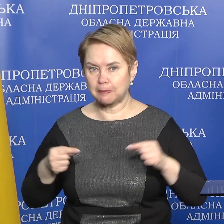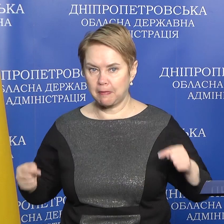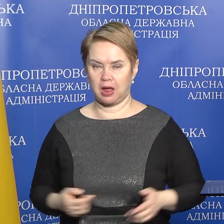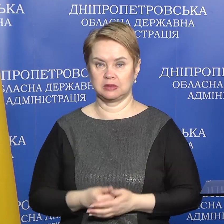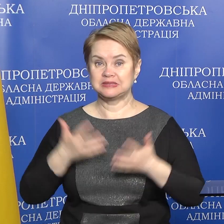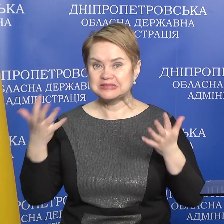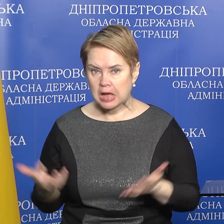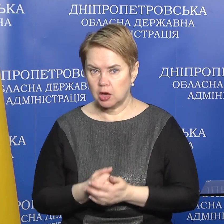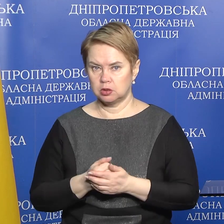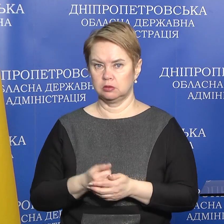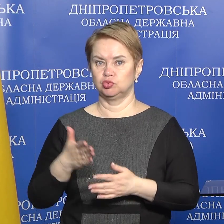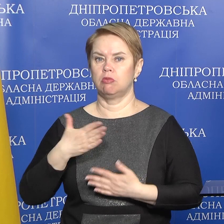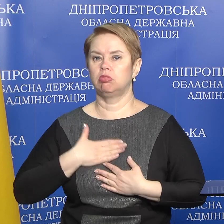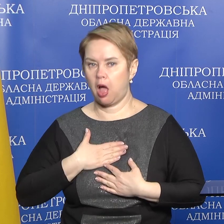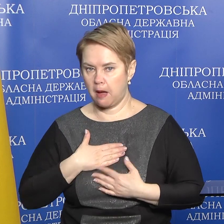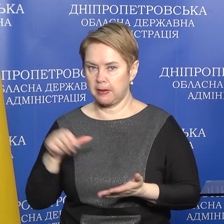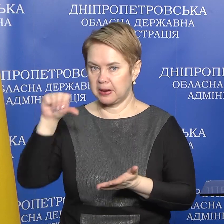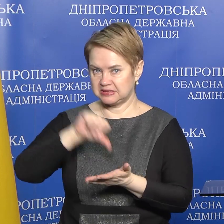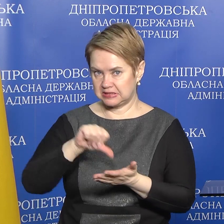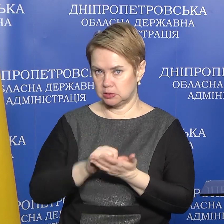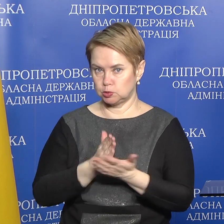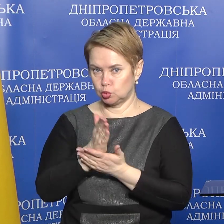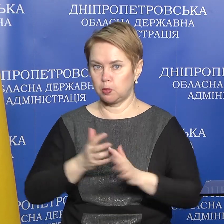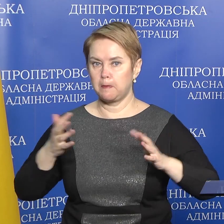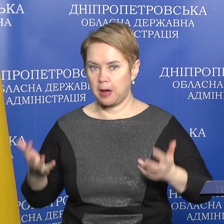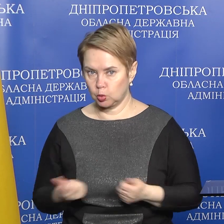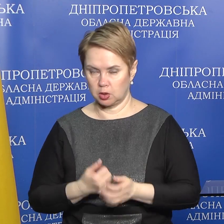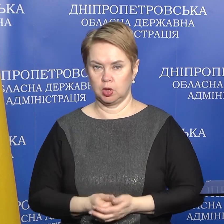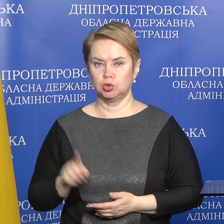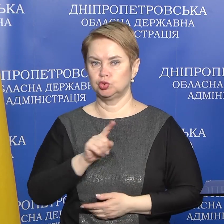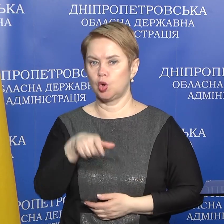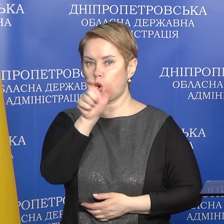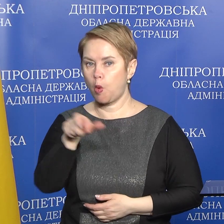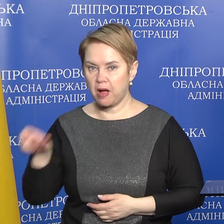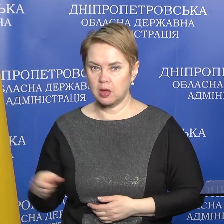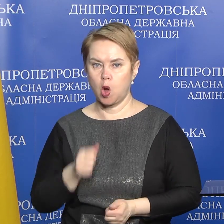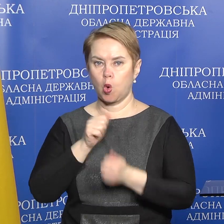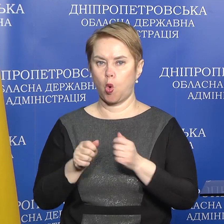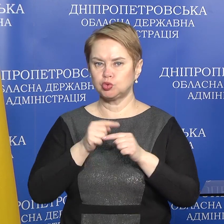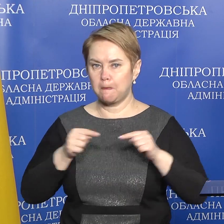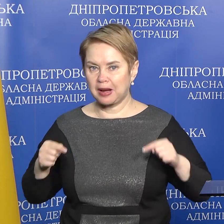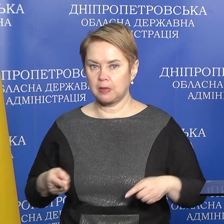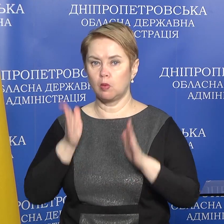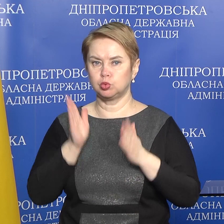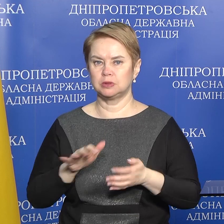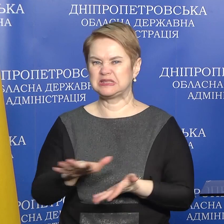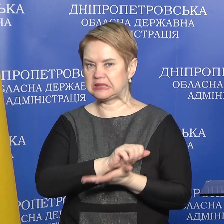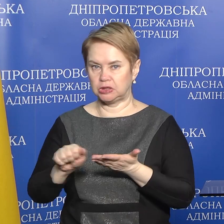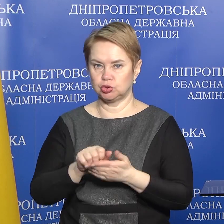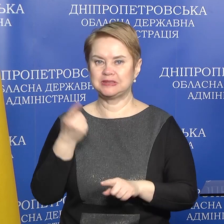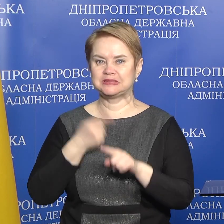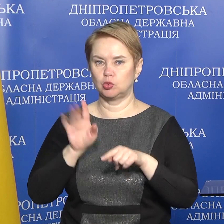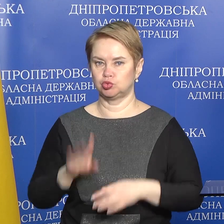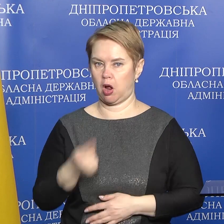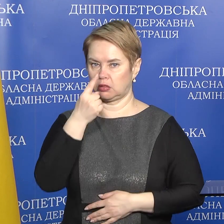який знайдено, чи нами, представниками служби порятунку, чи громадянами, кожен предмет, який буде знищено, це